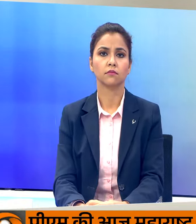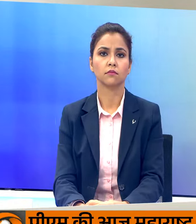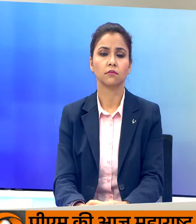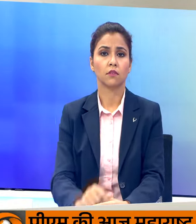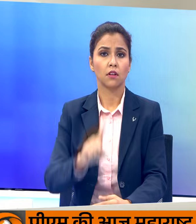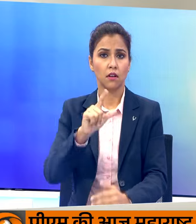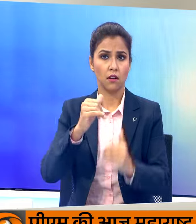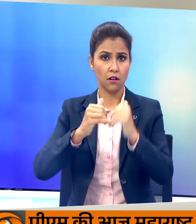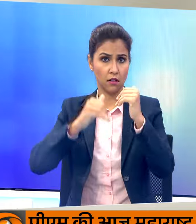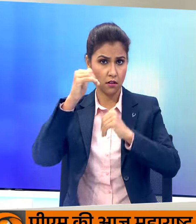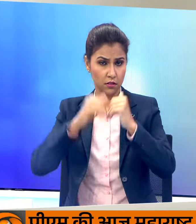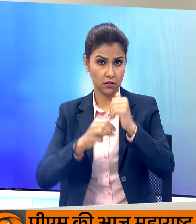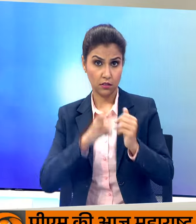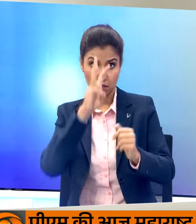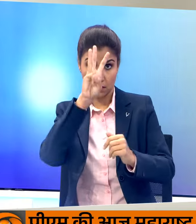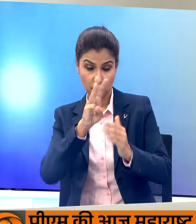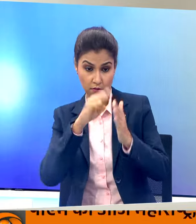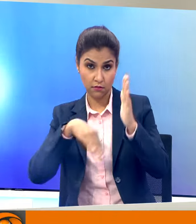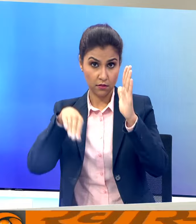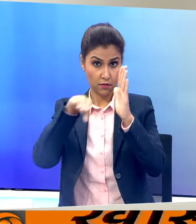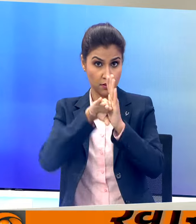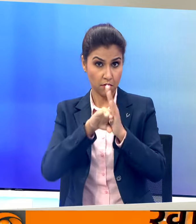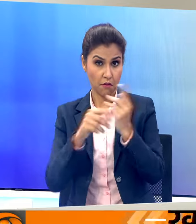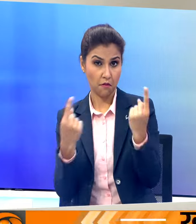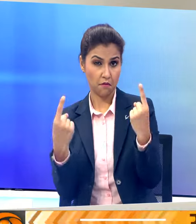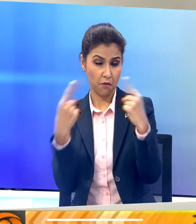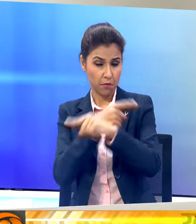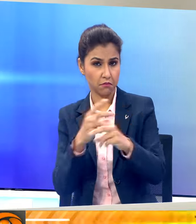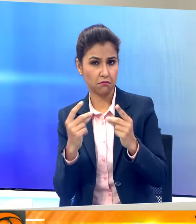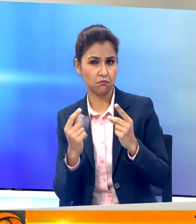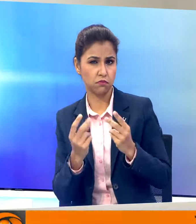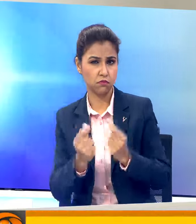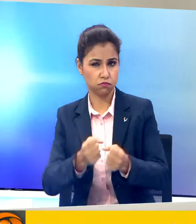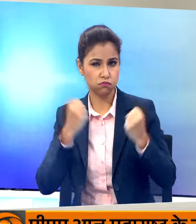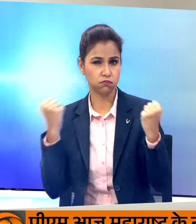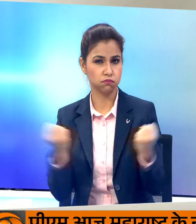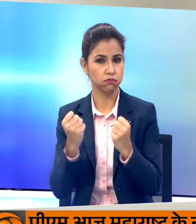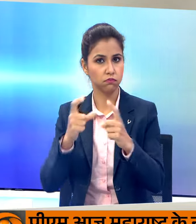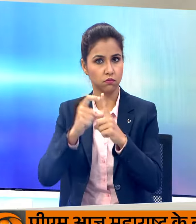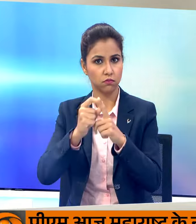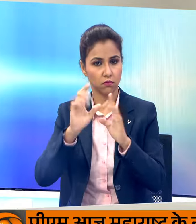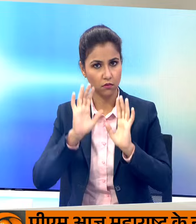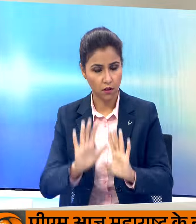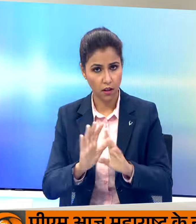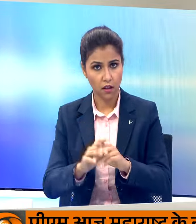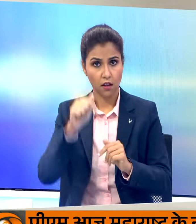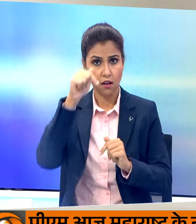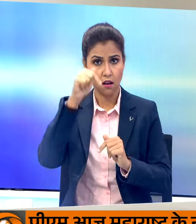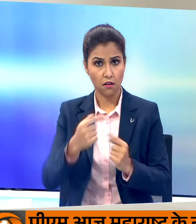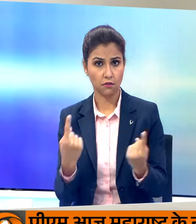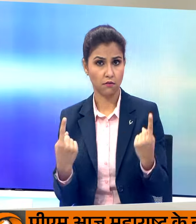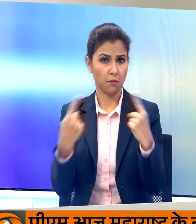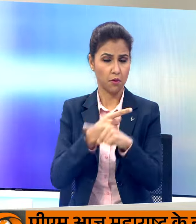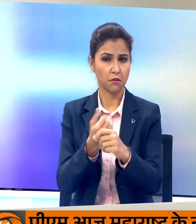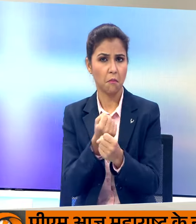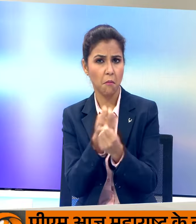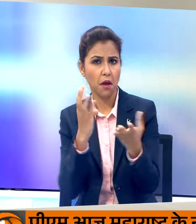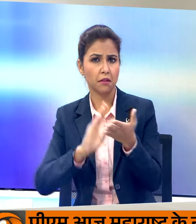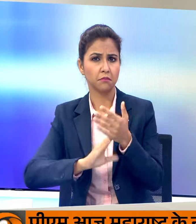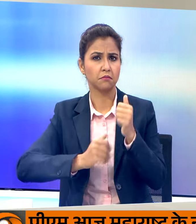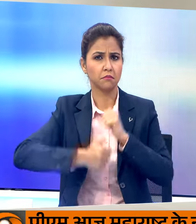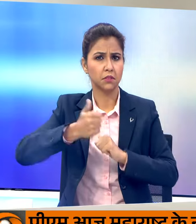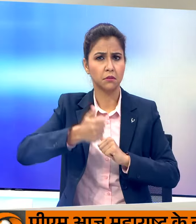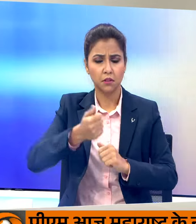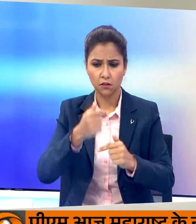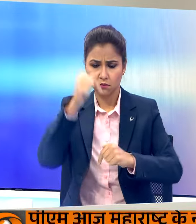लोगसभा चुनाव के तीसरे चरण के लिए विपक्ष का भी धुमाधार चुनाव प्रचार जारी है आज विपक्ष के कई दिगजनेता